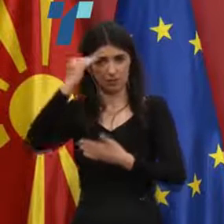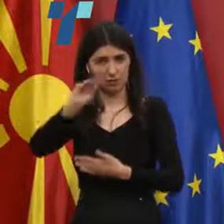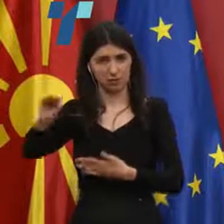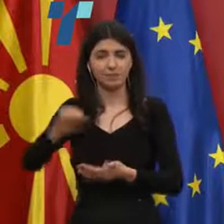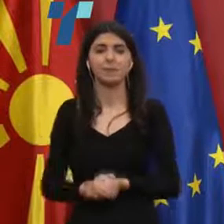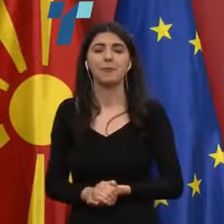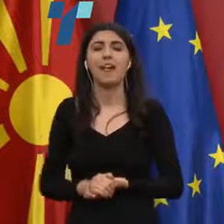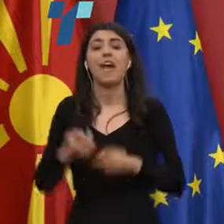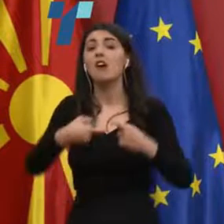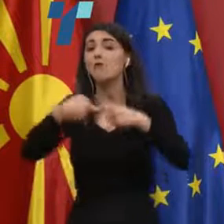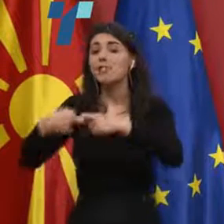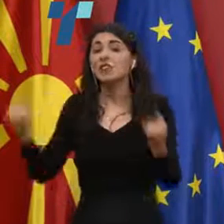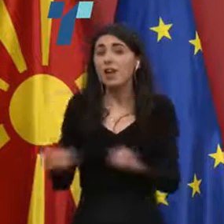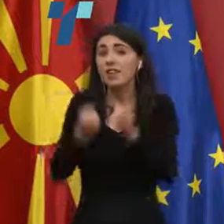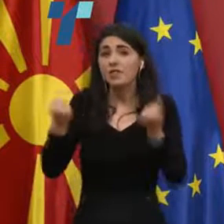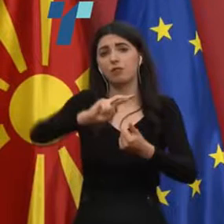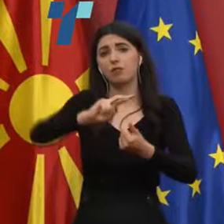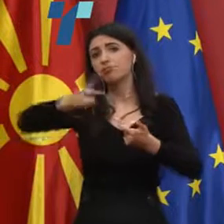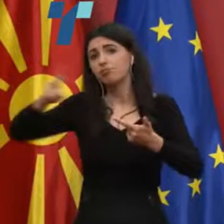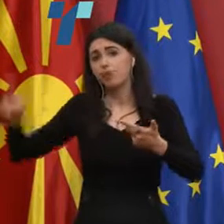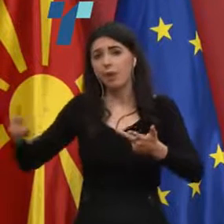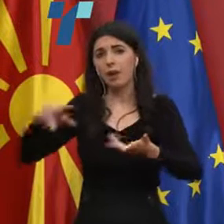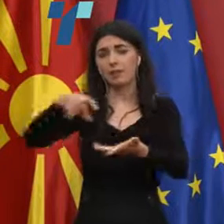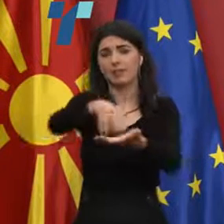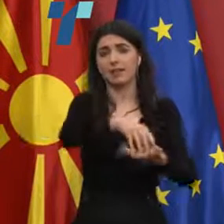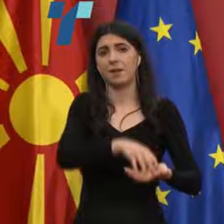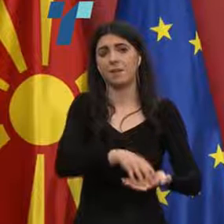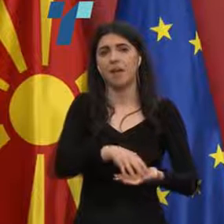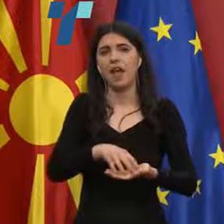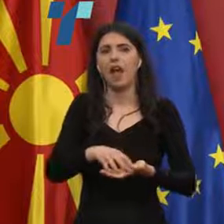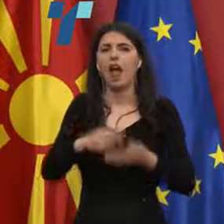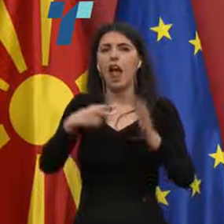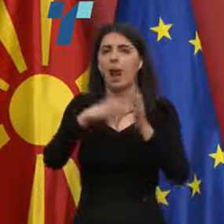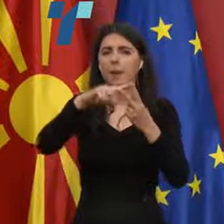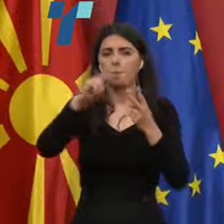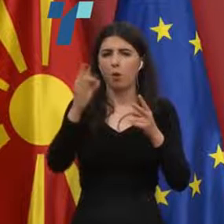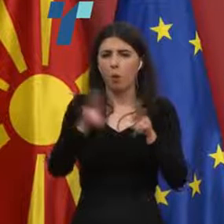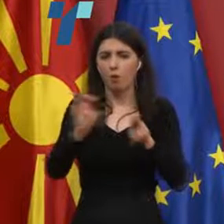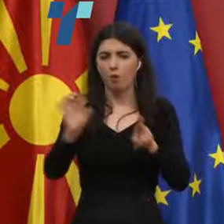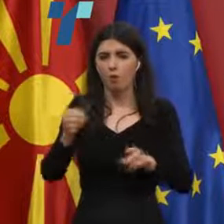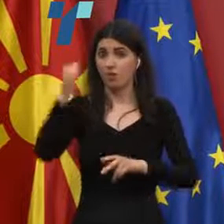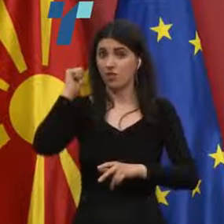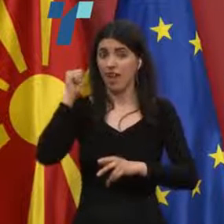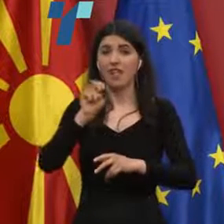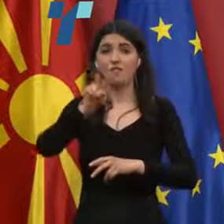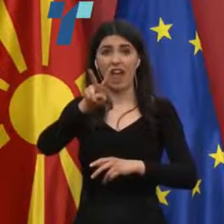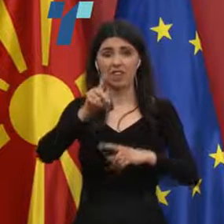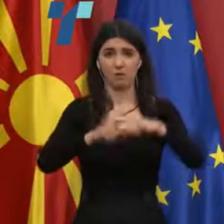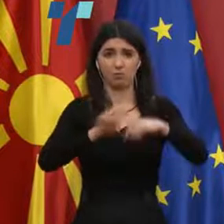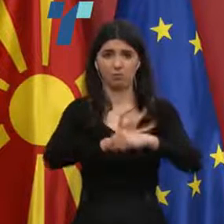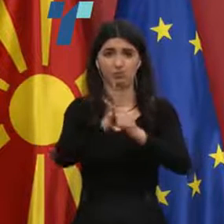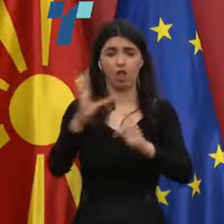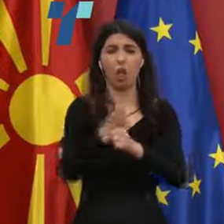Во однозна активностите на други места, во Липково, од вчера 12 позитивни од